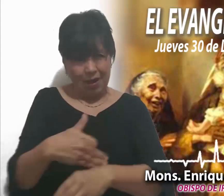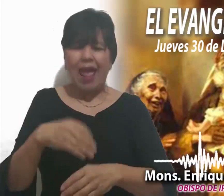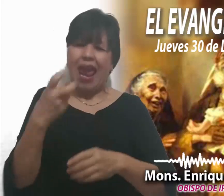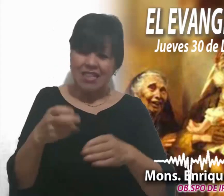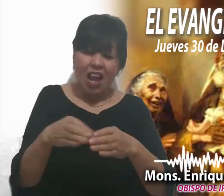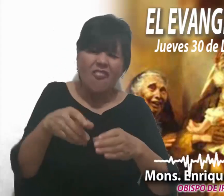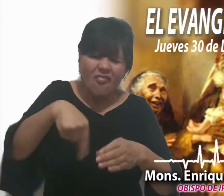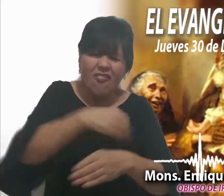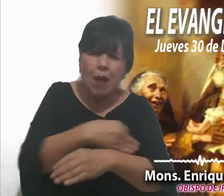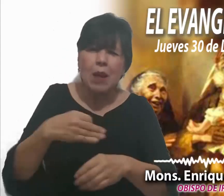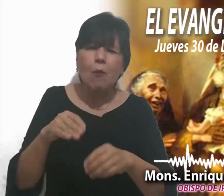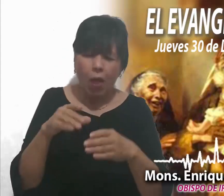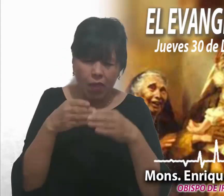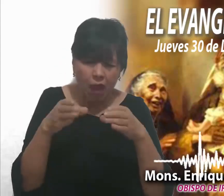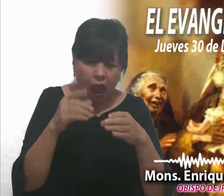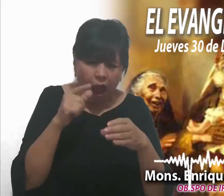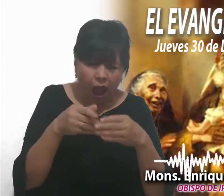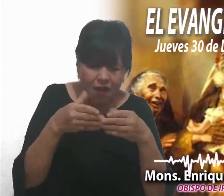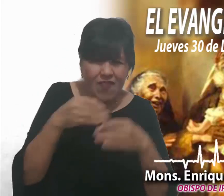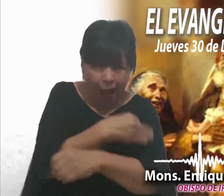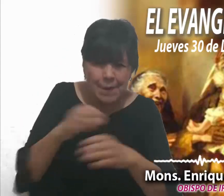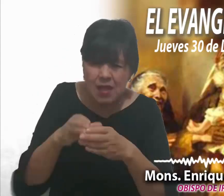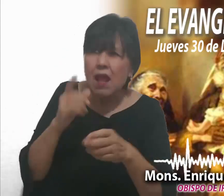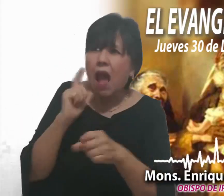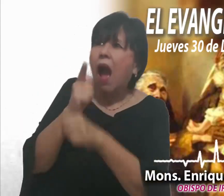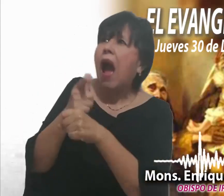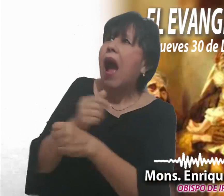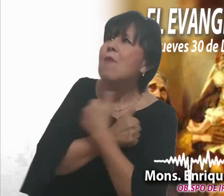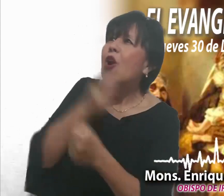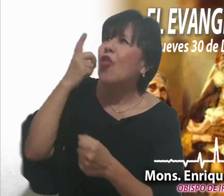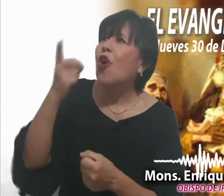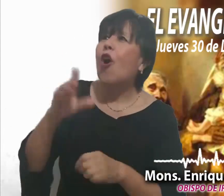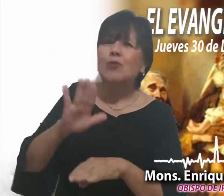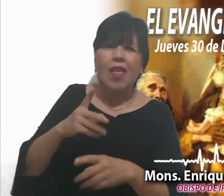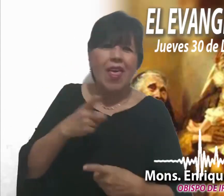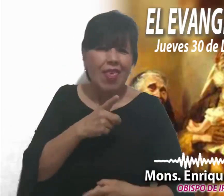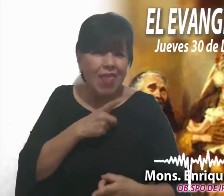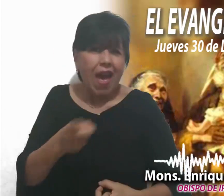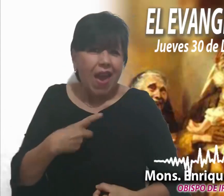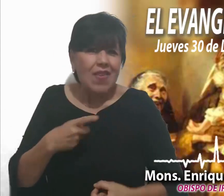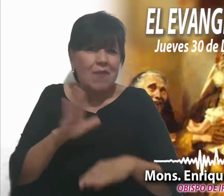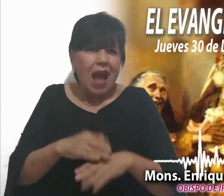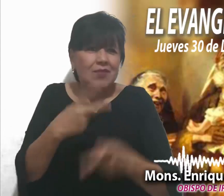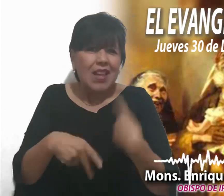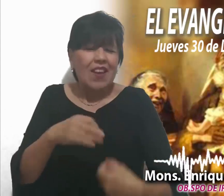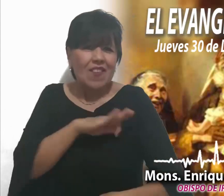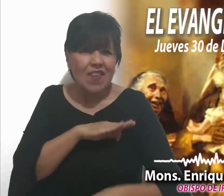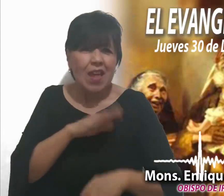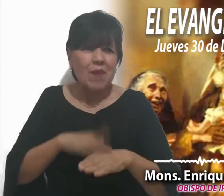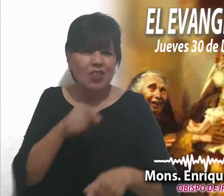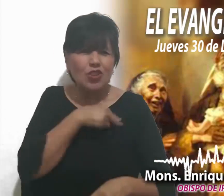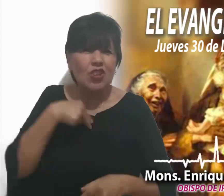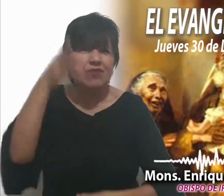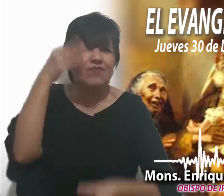donde se descubre el amor de Dios, se fortalezca la fe y haya un constante crecimiento de nuestra madurez